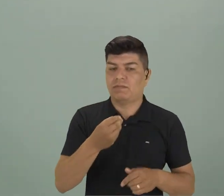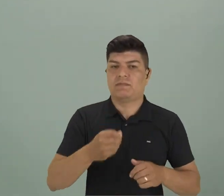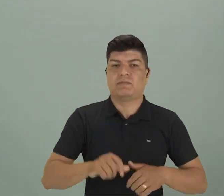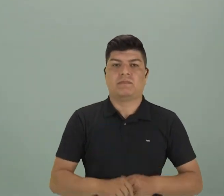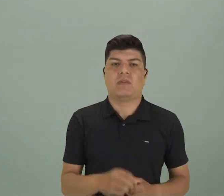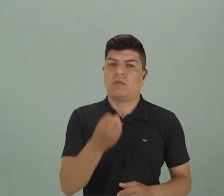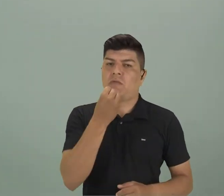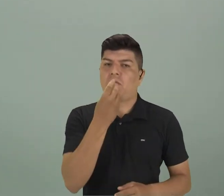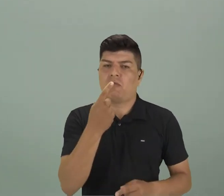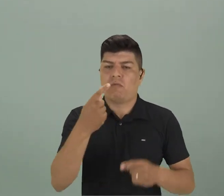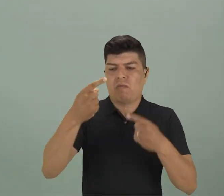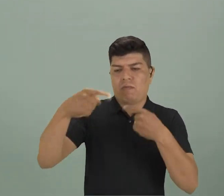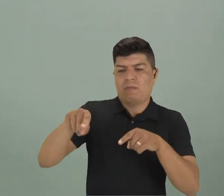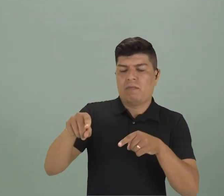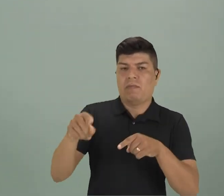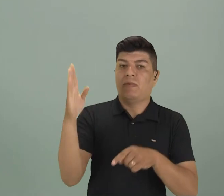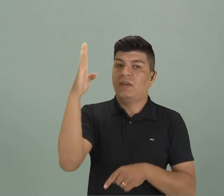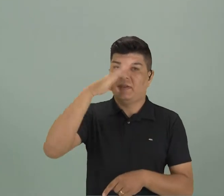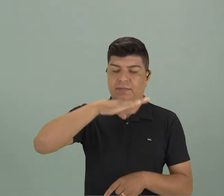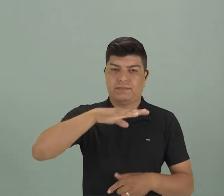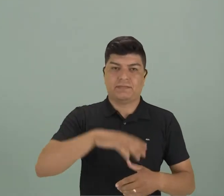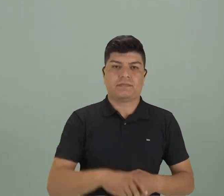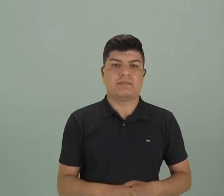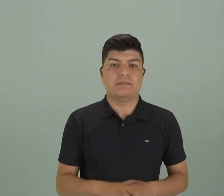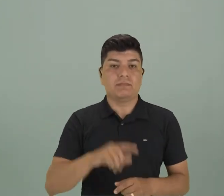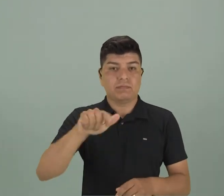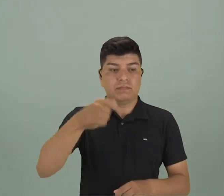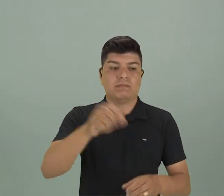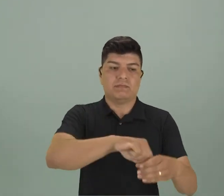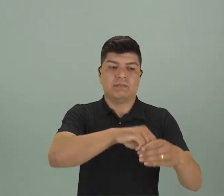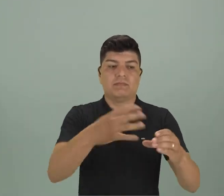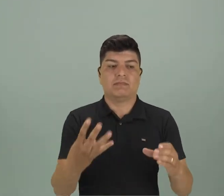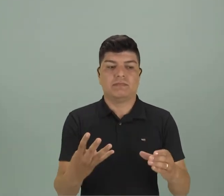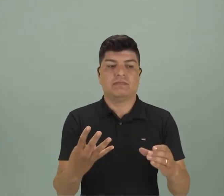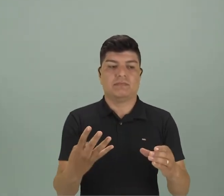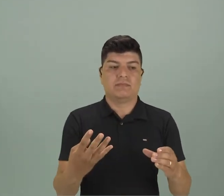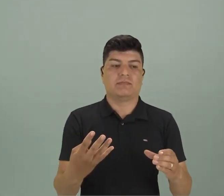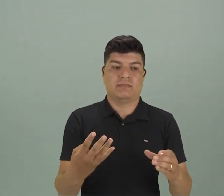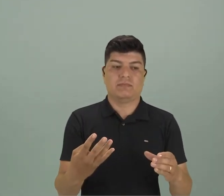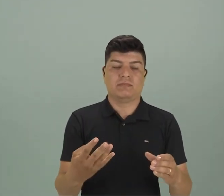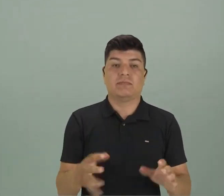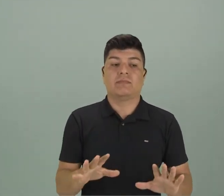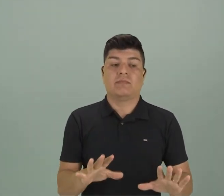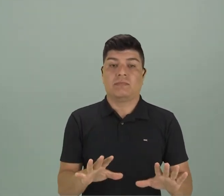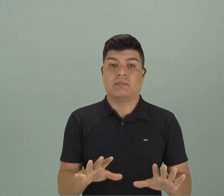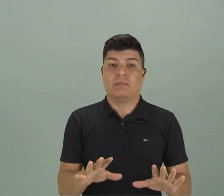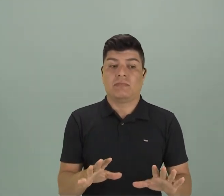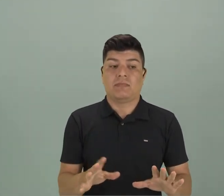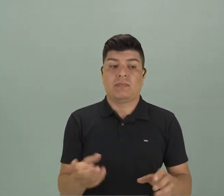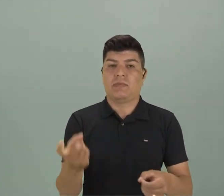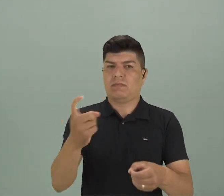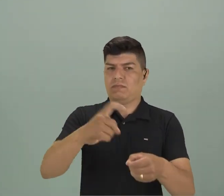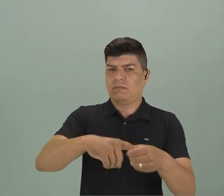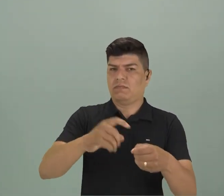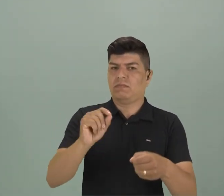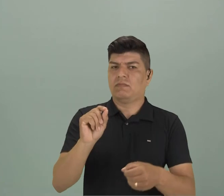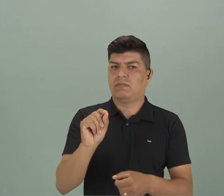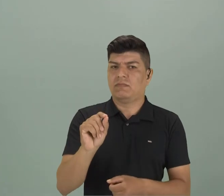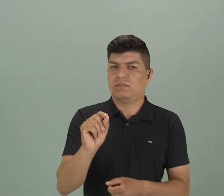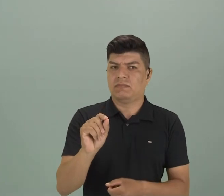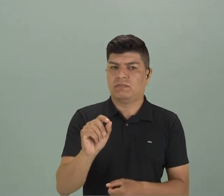¿no? El bien contra el mal. Otra característica proporciona a reconciliação